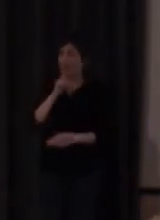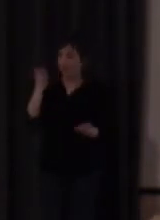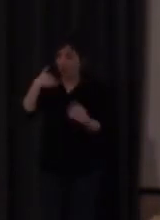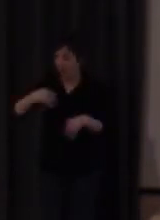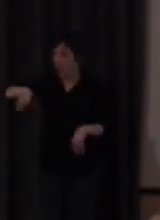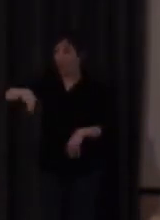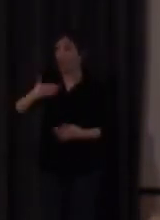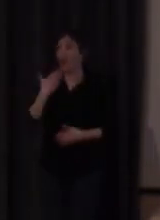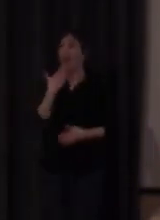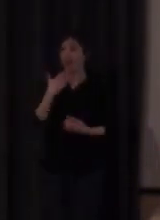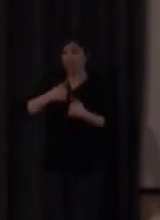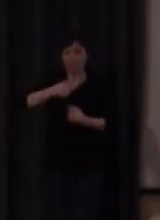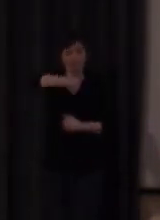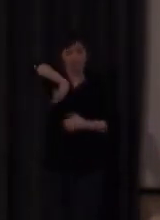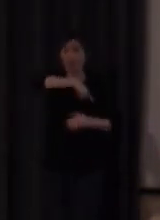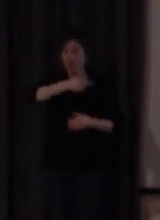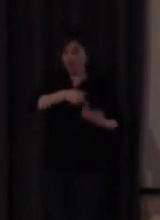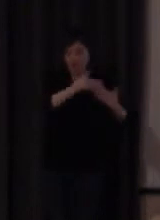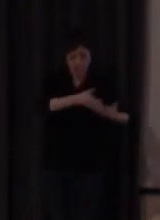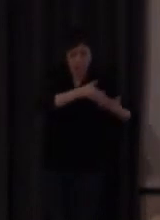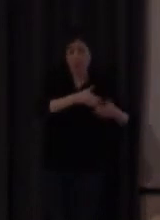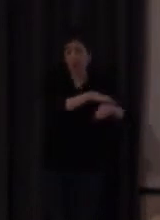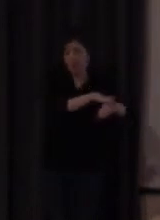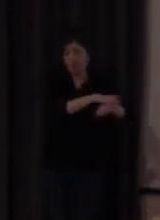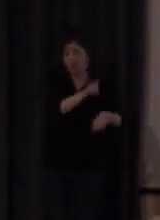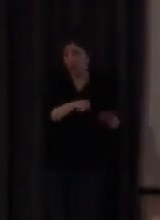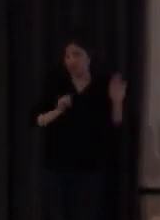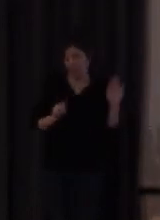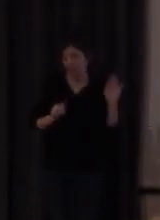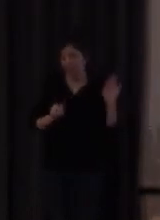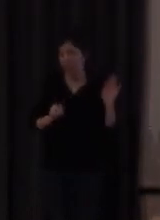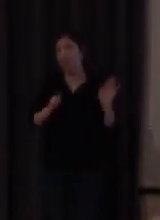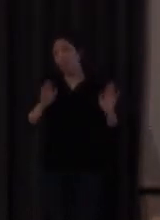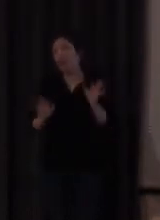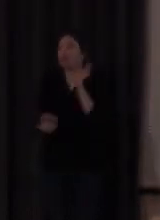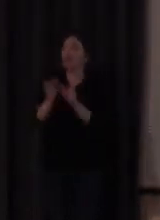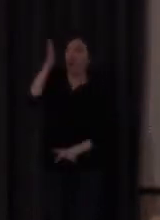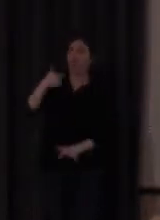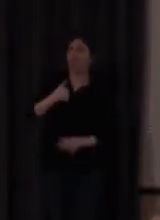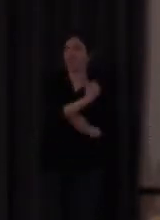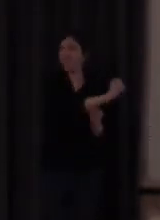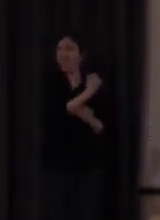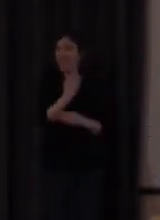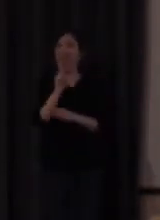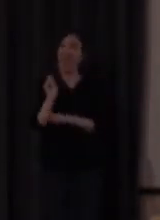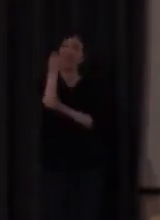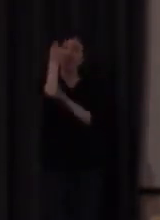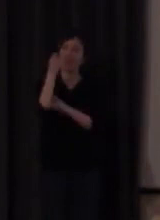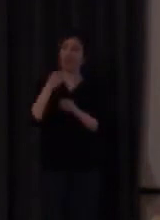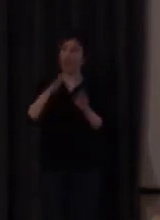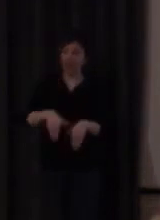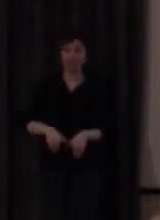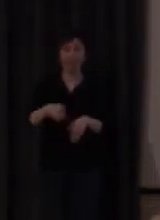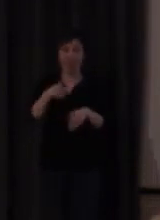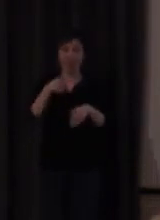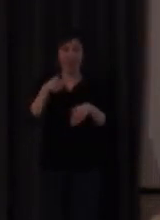nosotros que también tenemos nuestras peleas con la administración pero que afortunadamente nos respalda el éxito del propio alumnado que